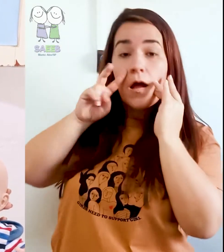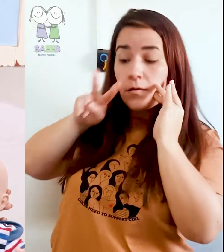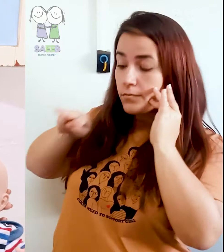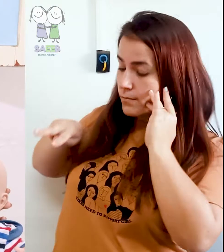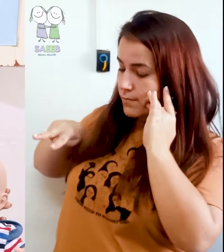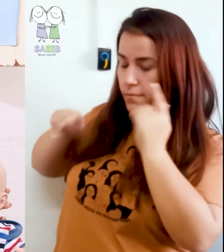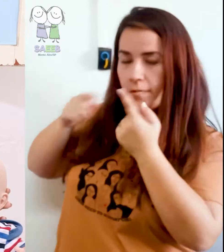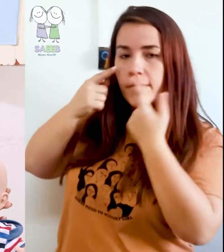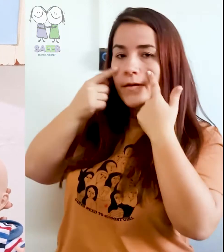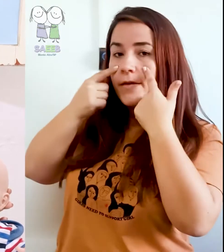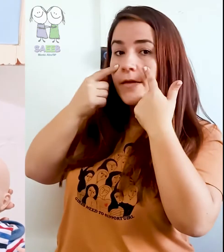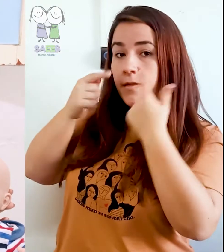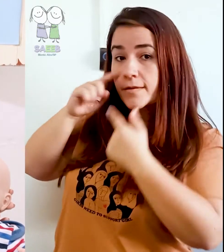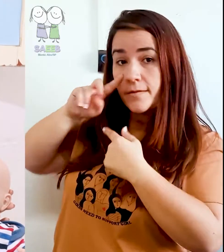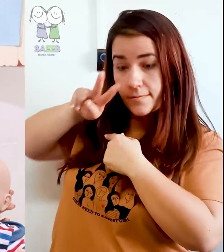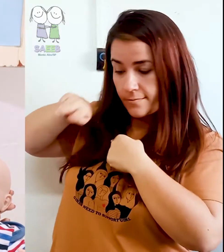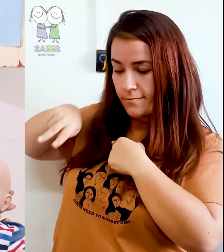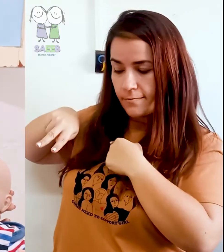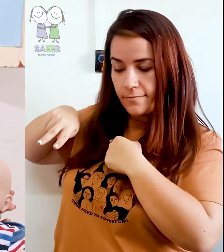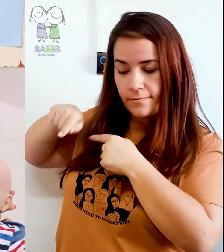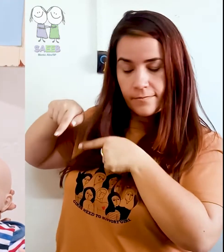do rosto da criança